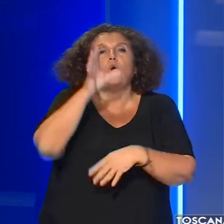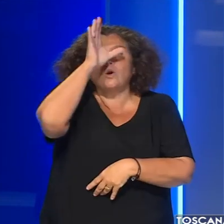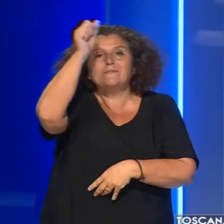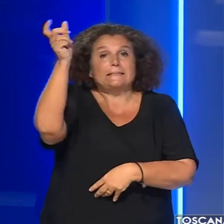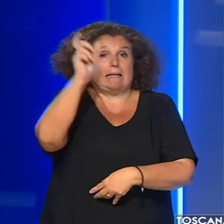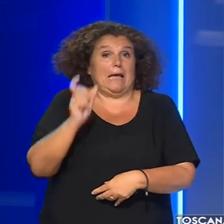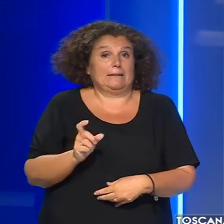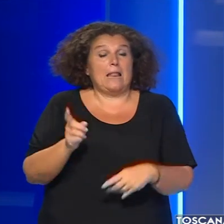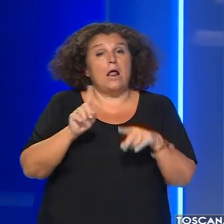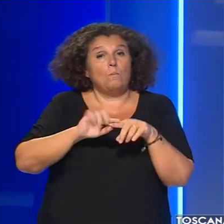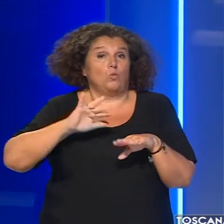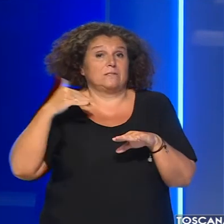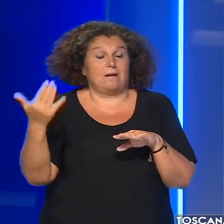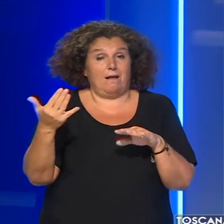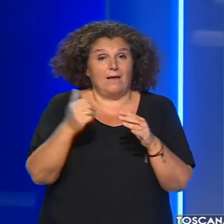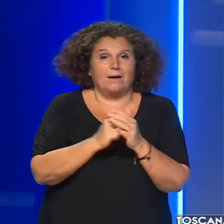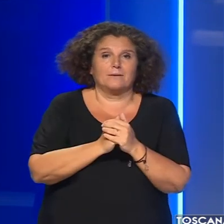italiane e straniere.